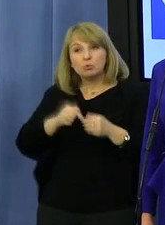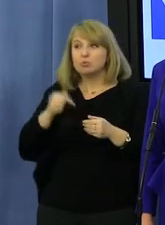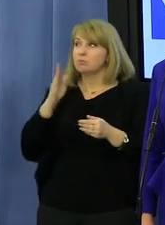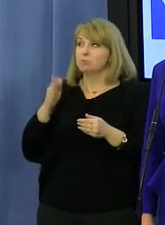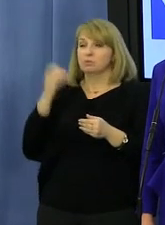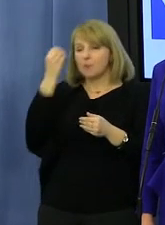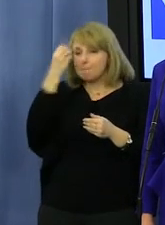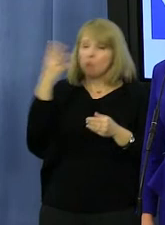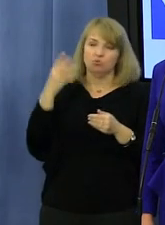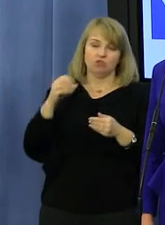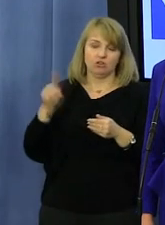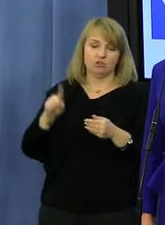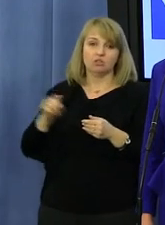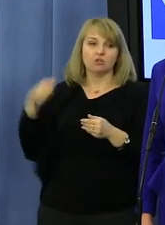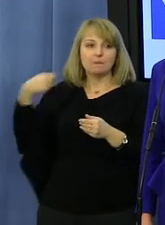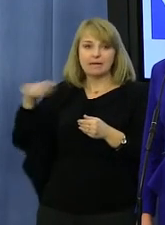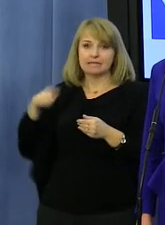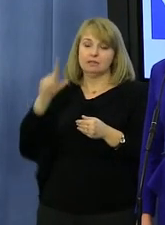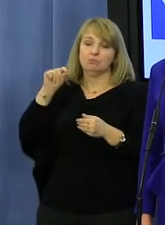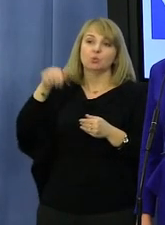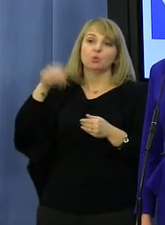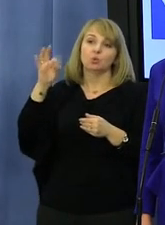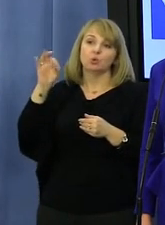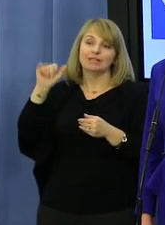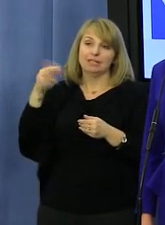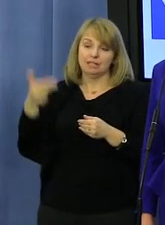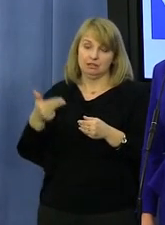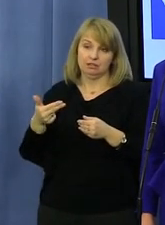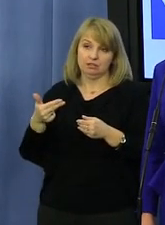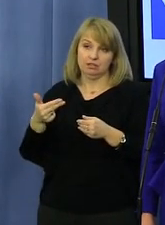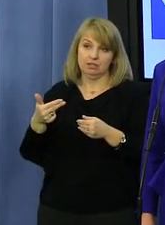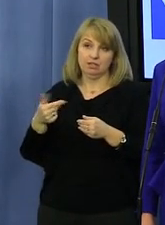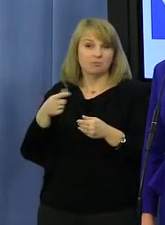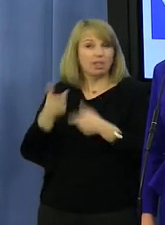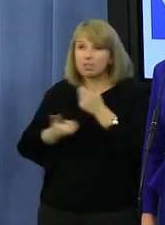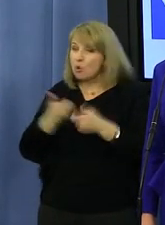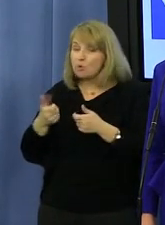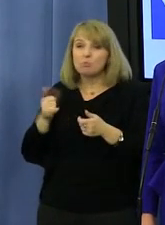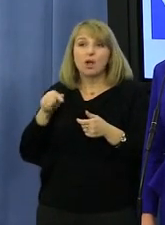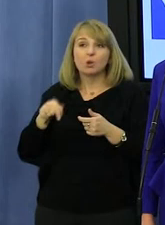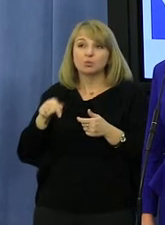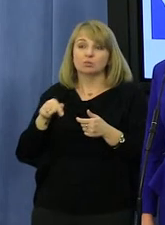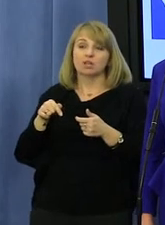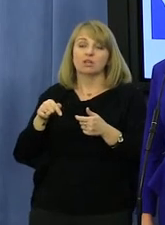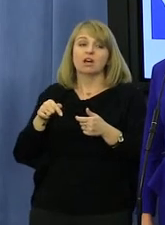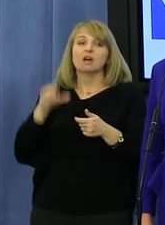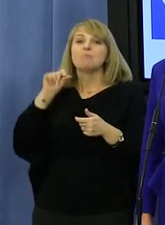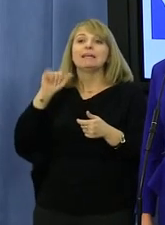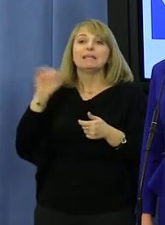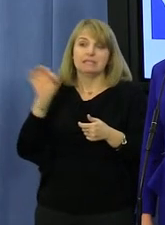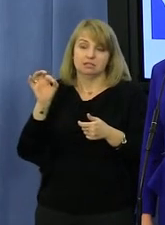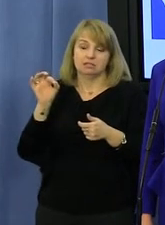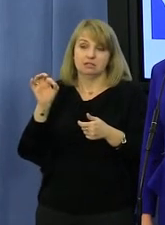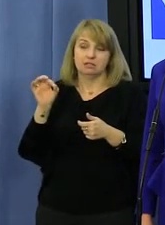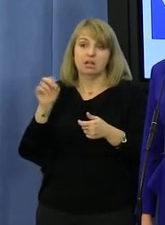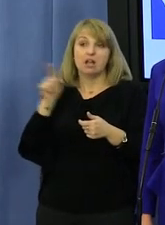Putina. I nie załatwmy własnymi rękami, tak jak to zawsze robi rosyjska agentura w Polsce, czyli PiS. Bo dzisiaj Putinowi jest